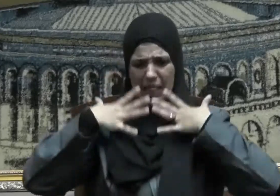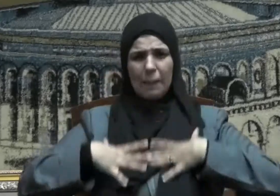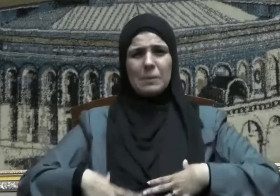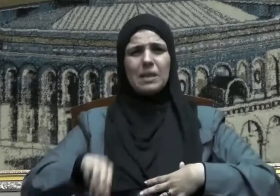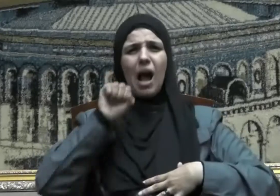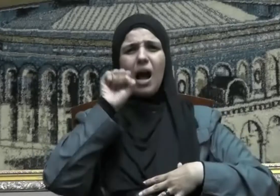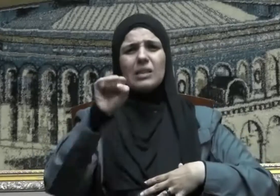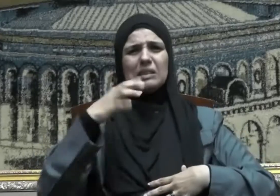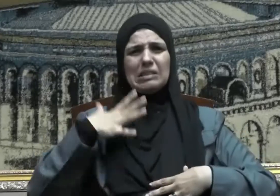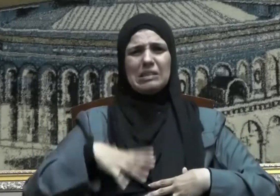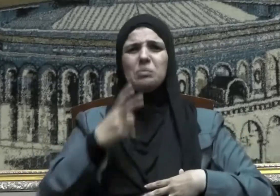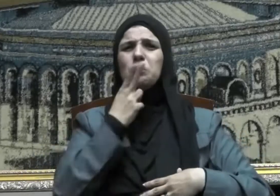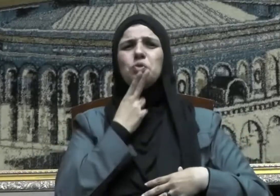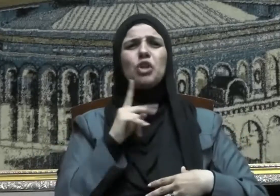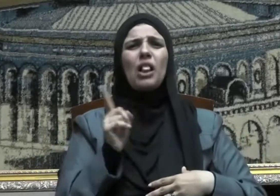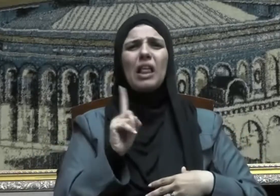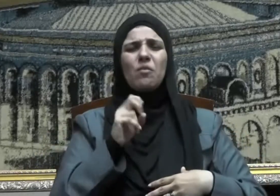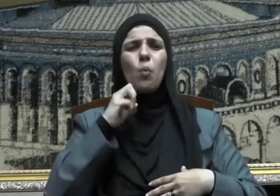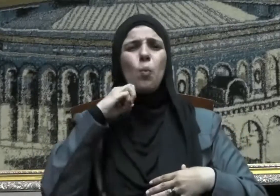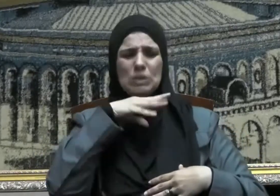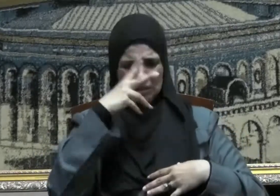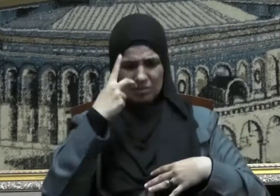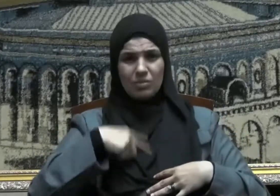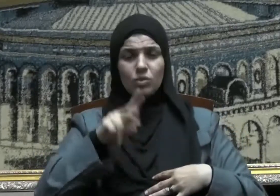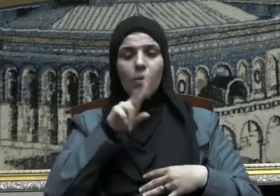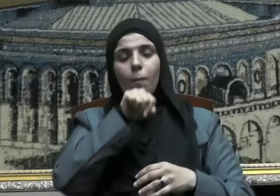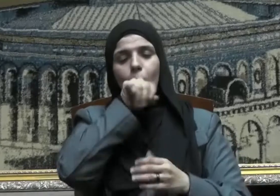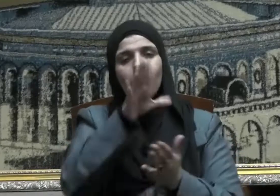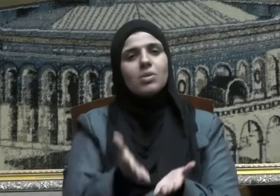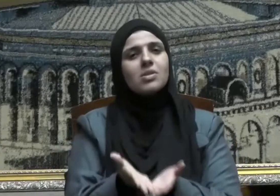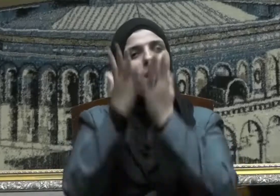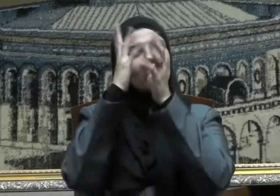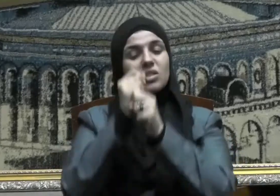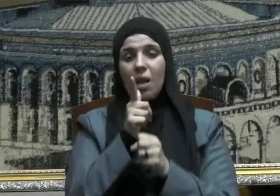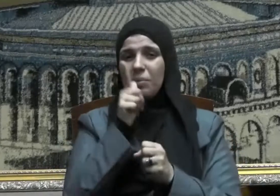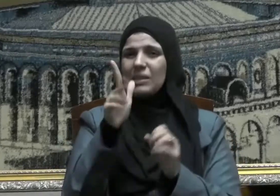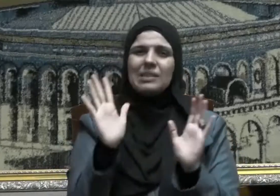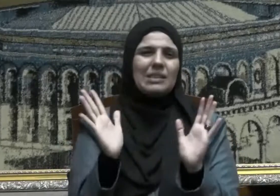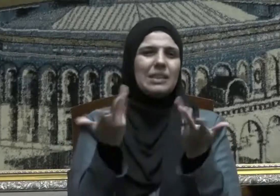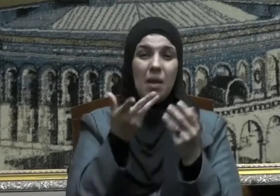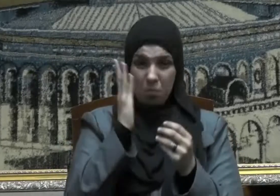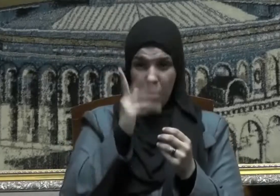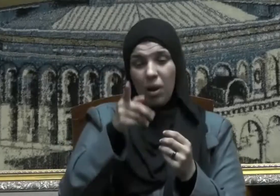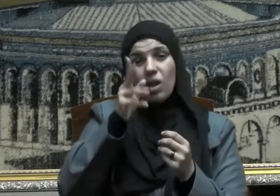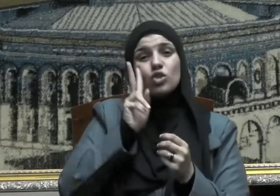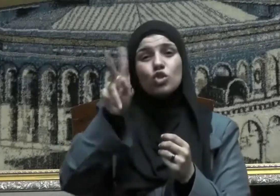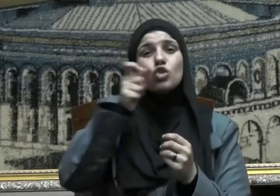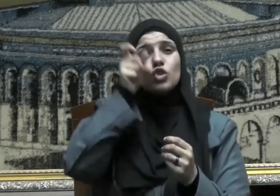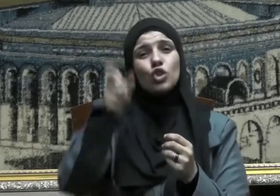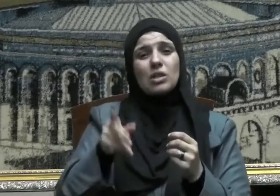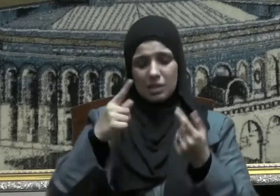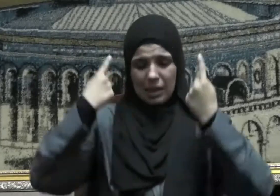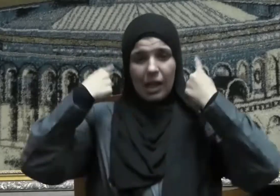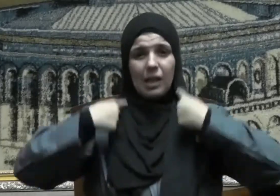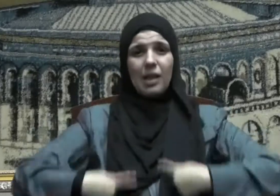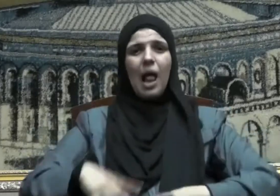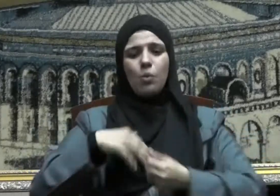عليه ثياب غير نظيفة فقال صلى الله عليه وسلم أما كان هذا